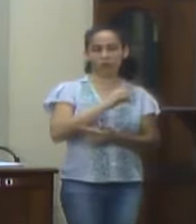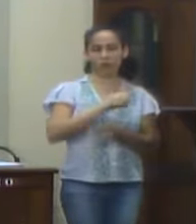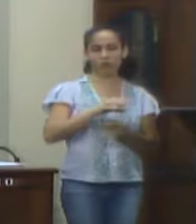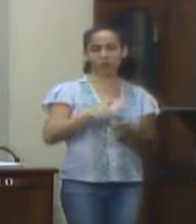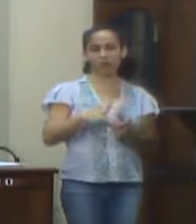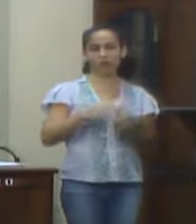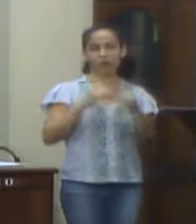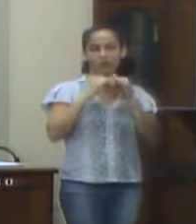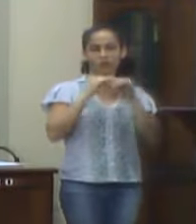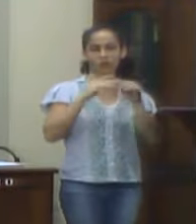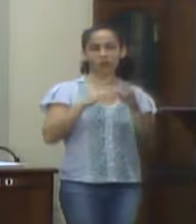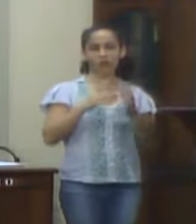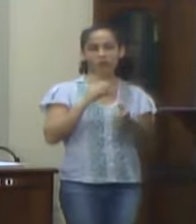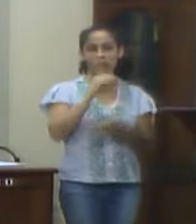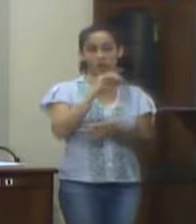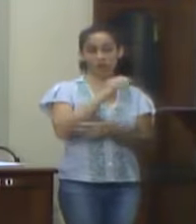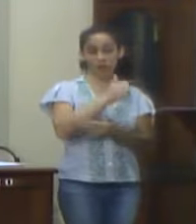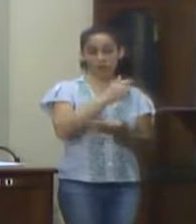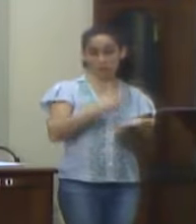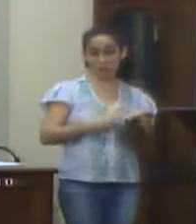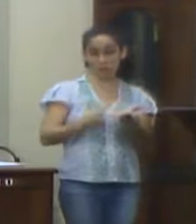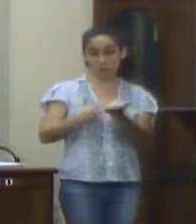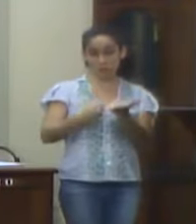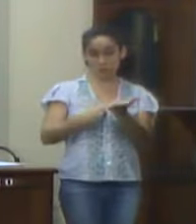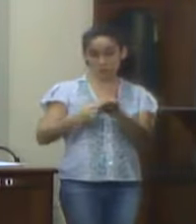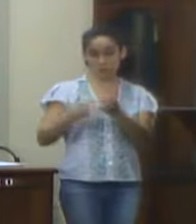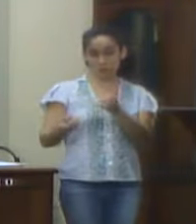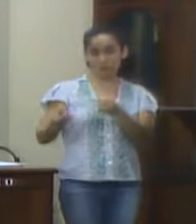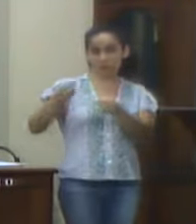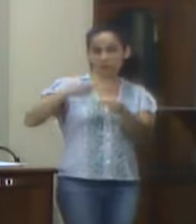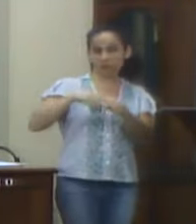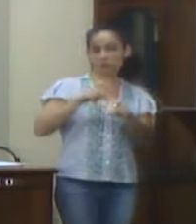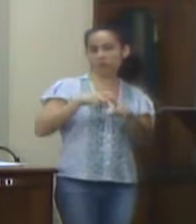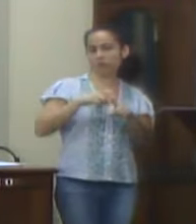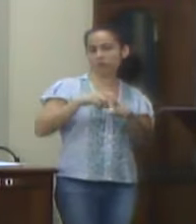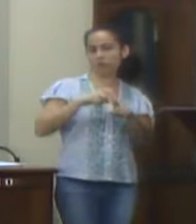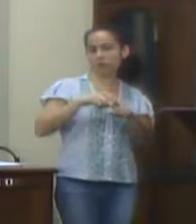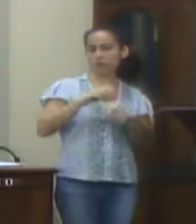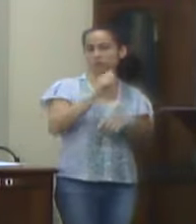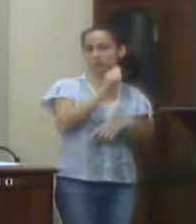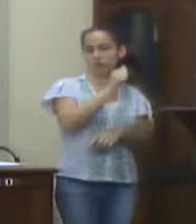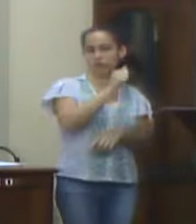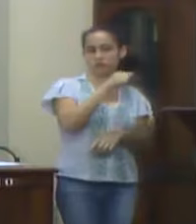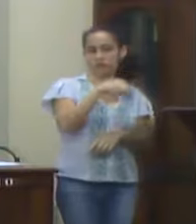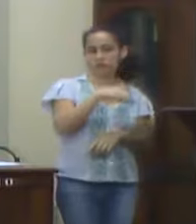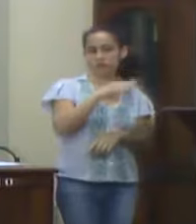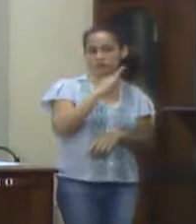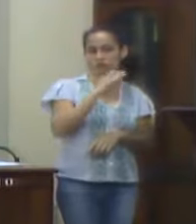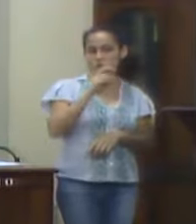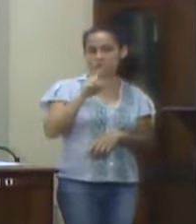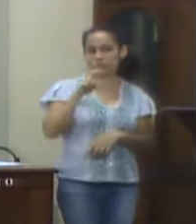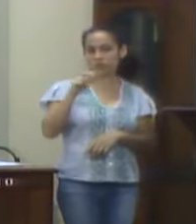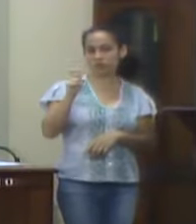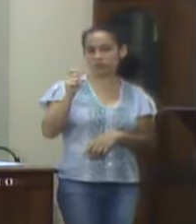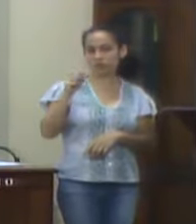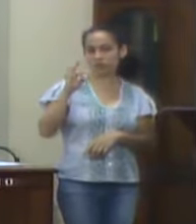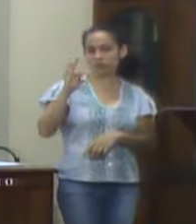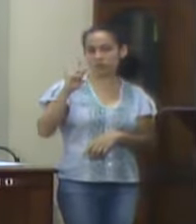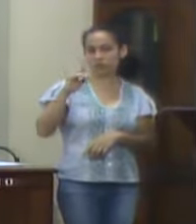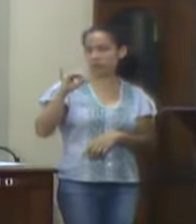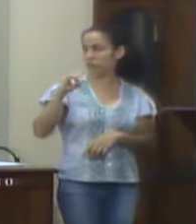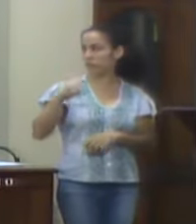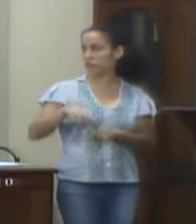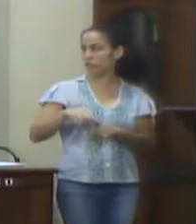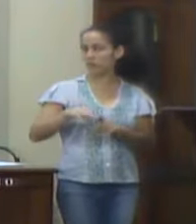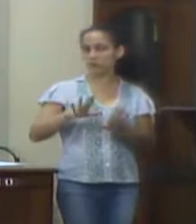vimos por meio deste encaminhar datas de agendamento de consultas de retorno no Ambulatório de Medicina Integral desta unidade hospitalar